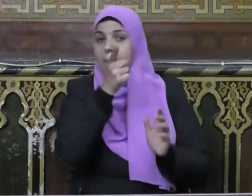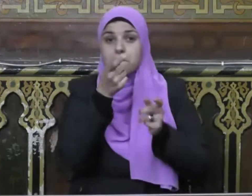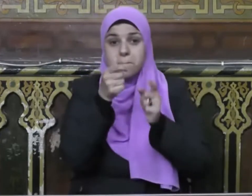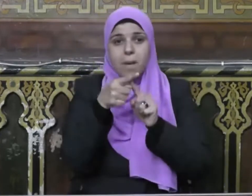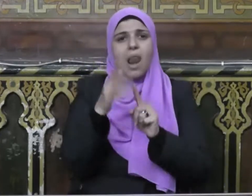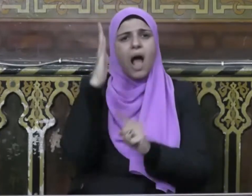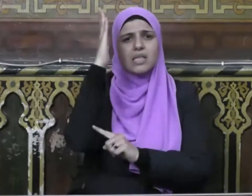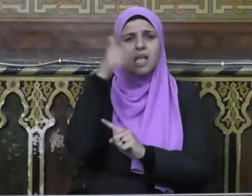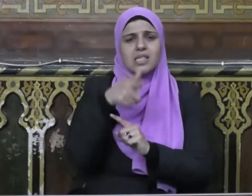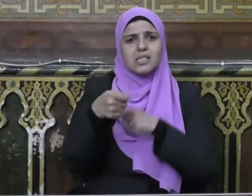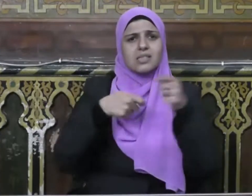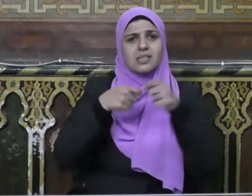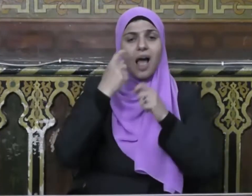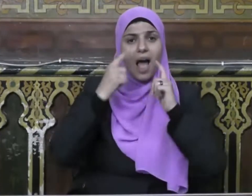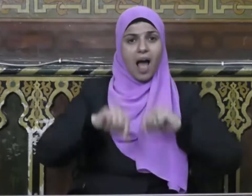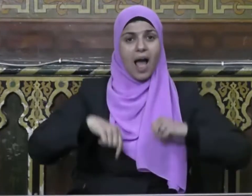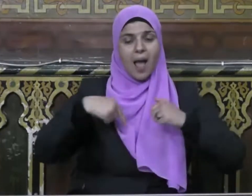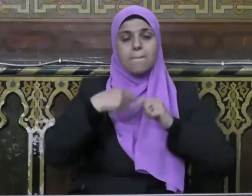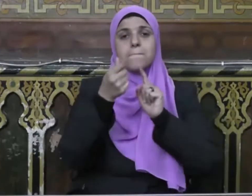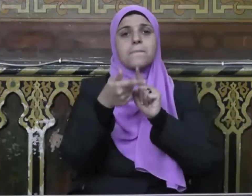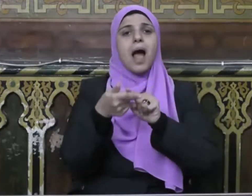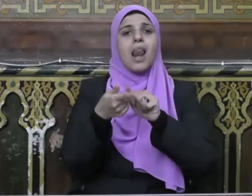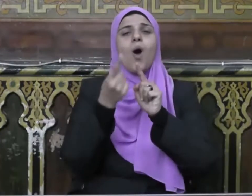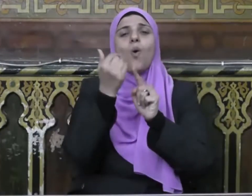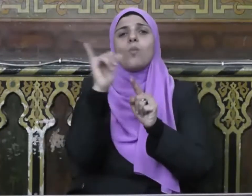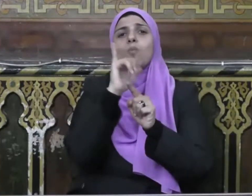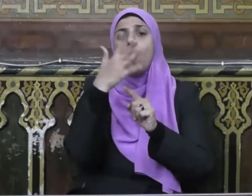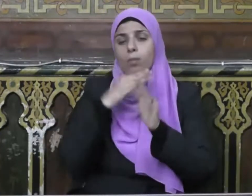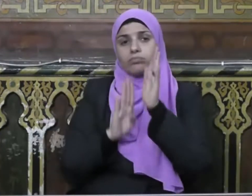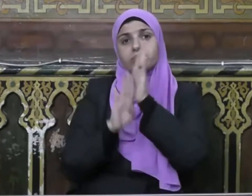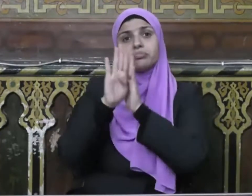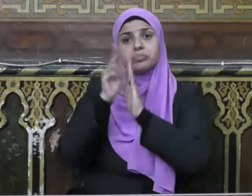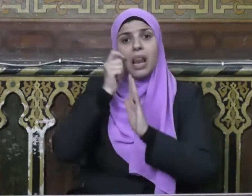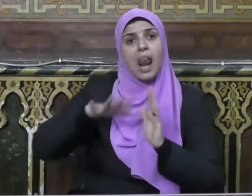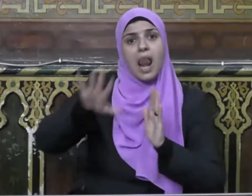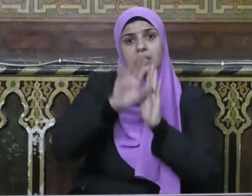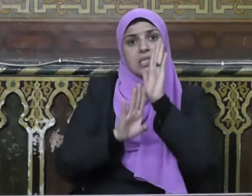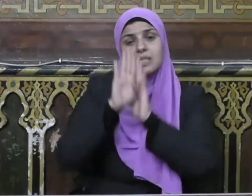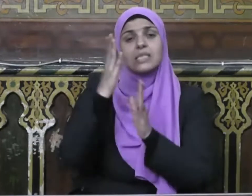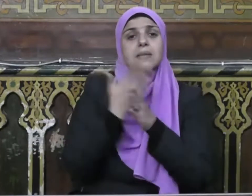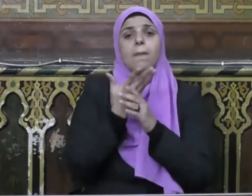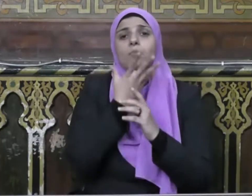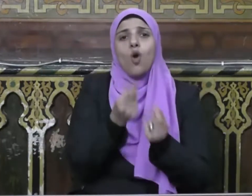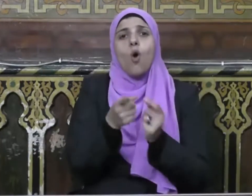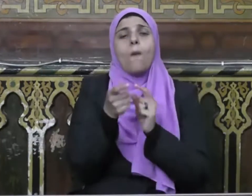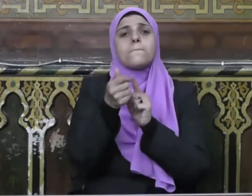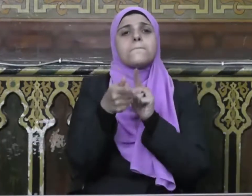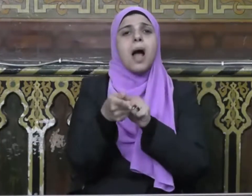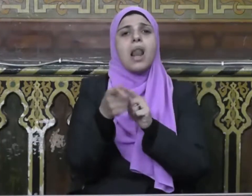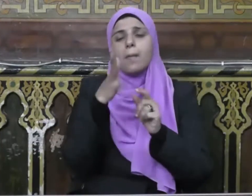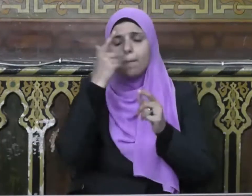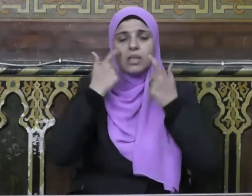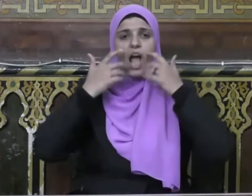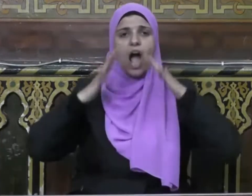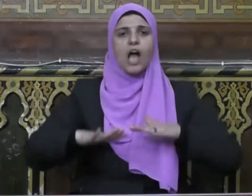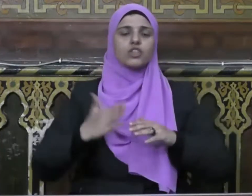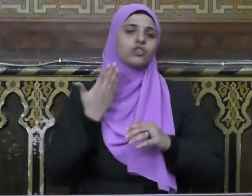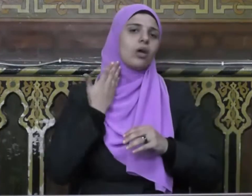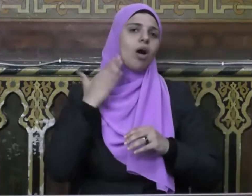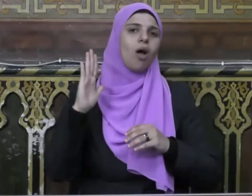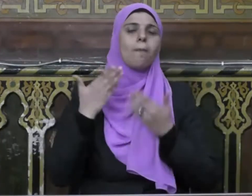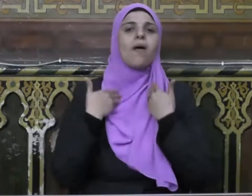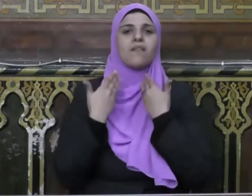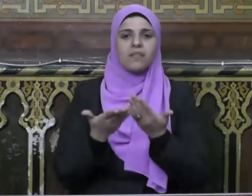في تسيير أمور الحياة والنهوض بالأفراد والأمم لتحقيق وسائل